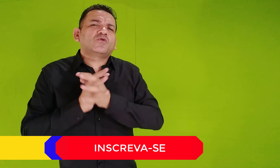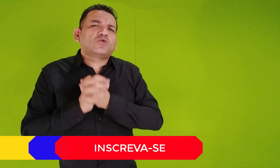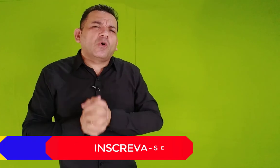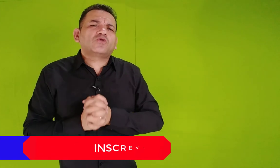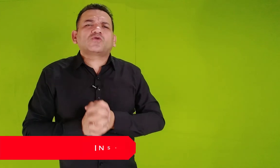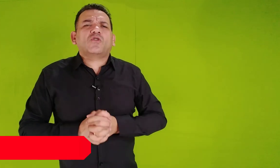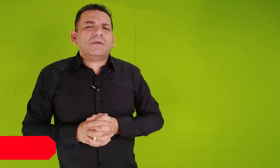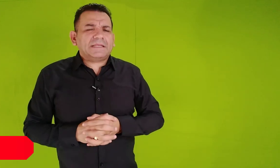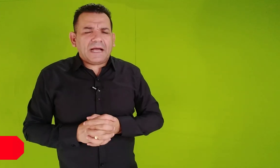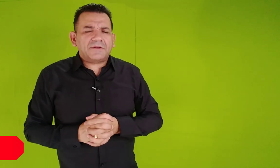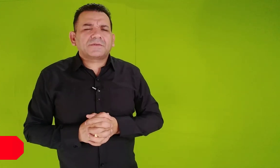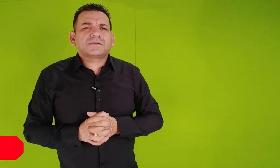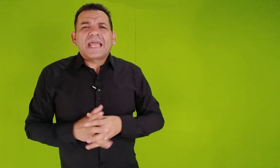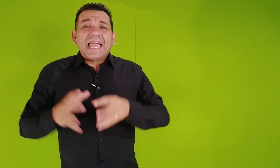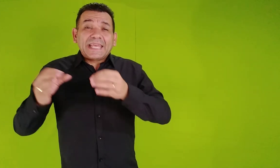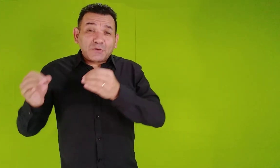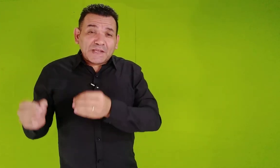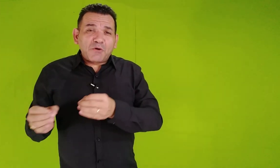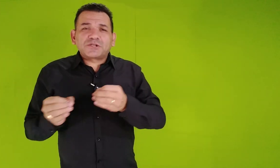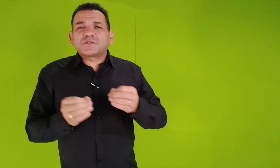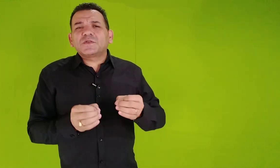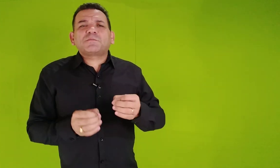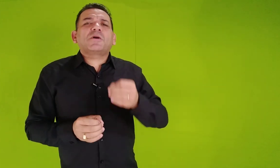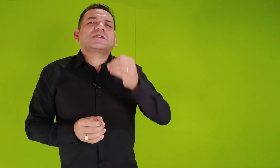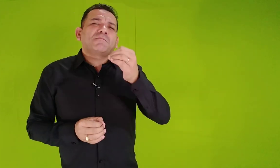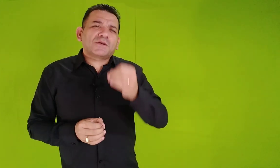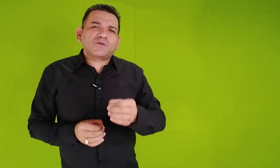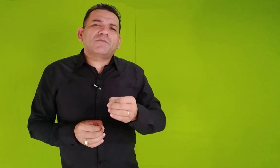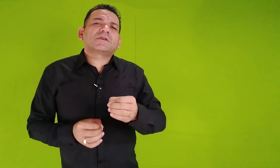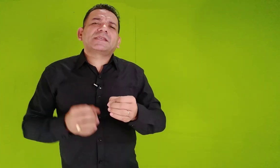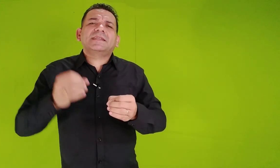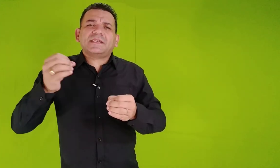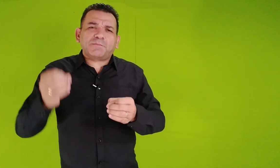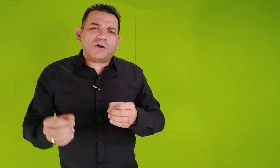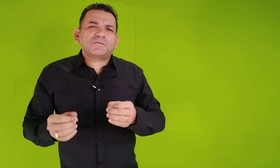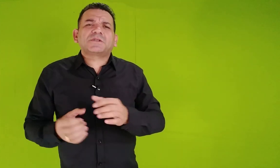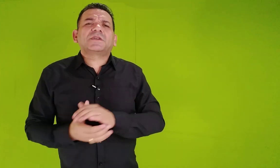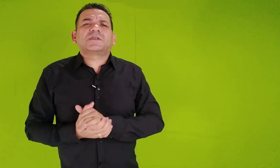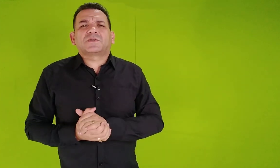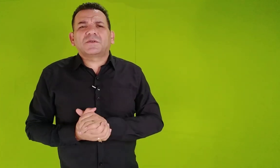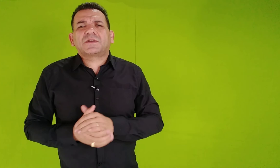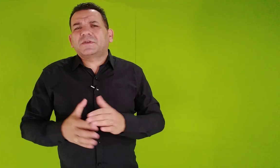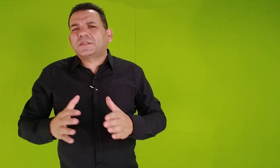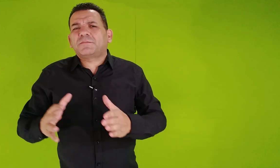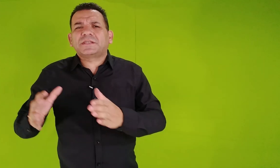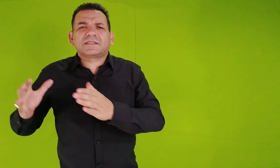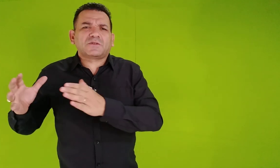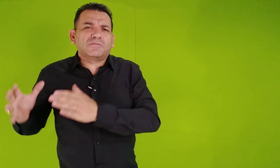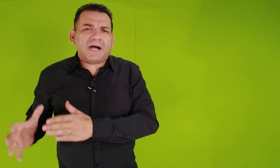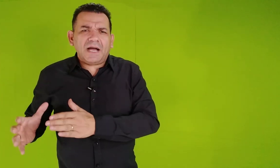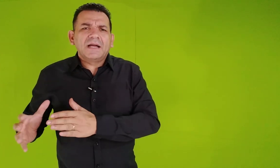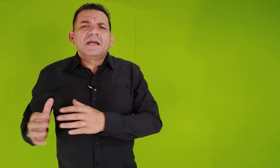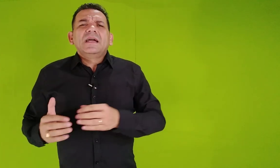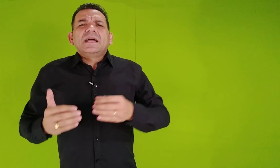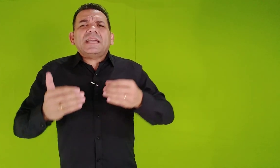todos os comentários. Que o Senhor Jesus possa abençoar você nas próximas decisões que você precisa tomar. Que a